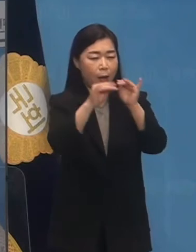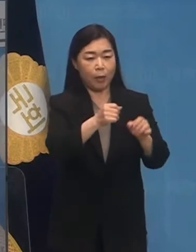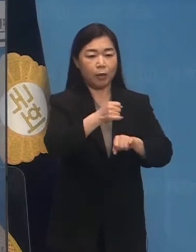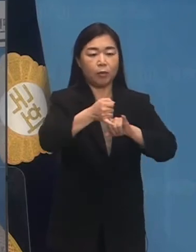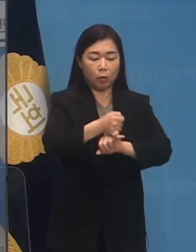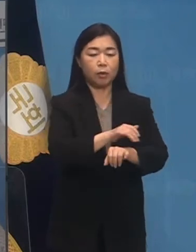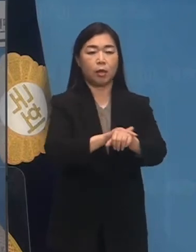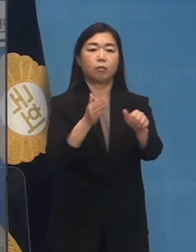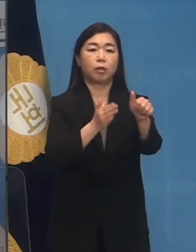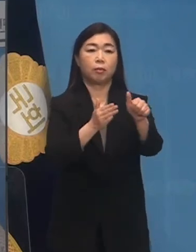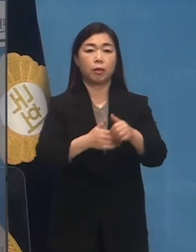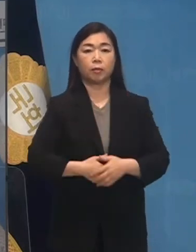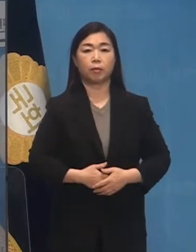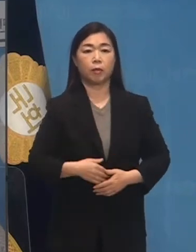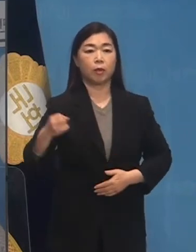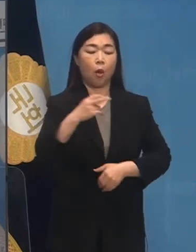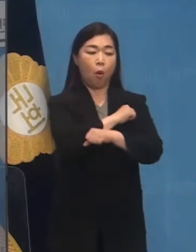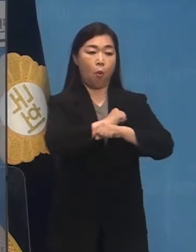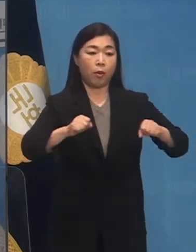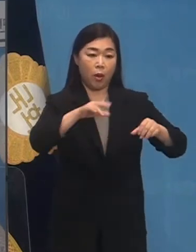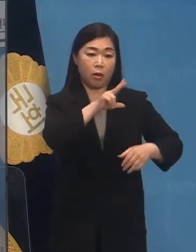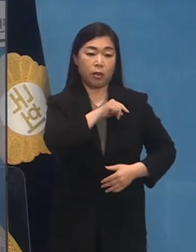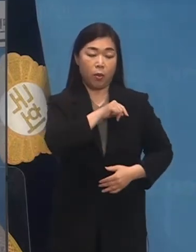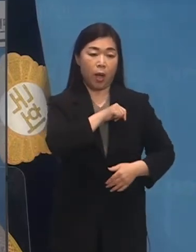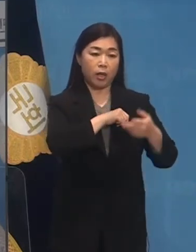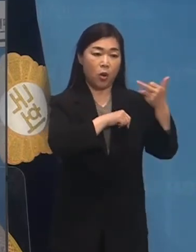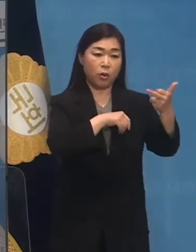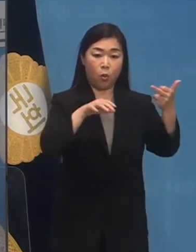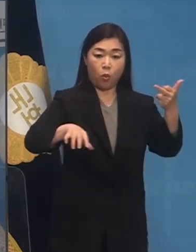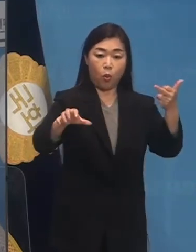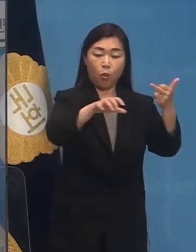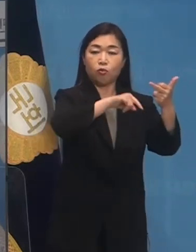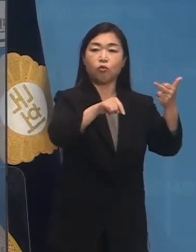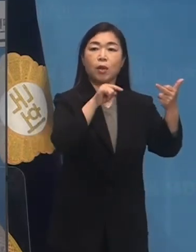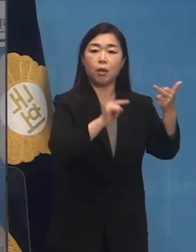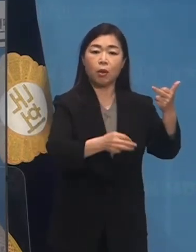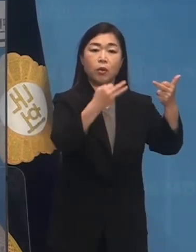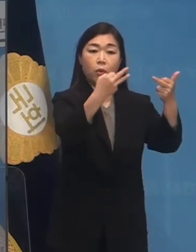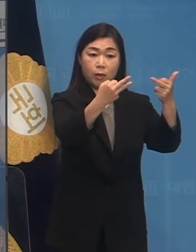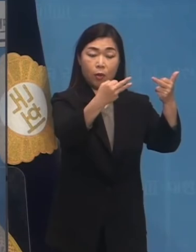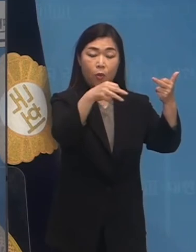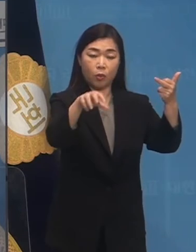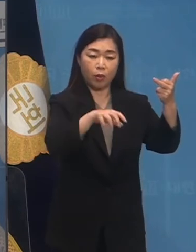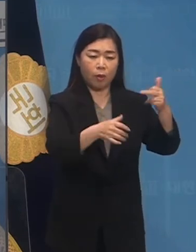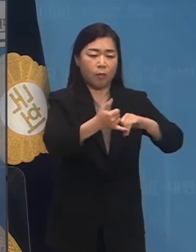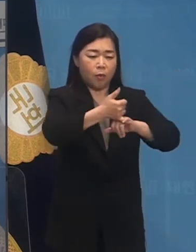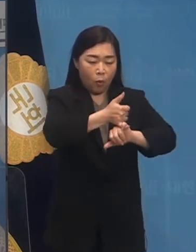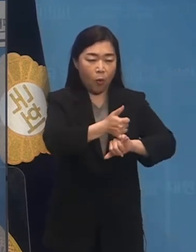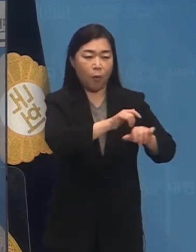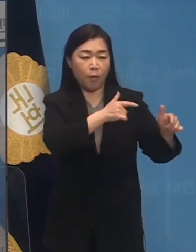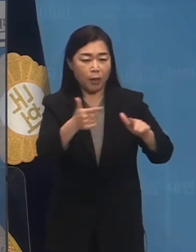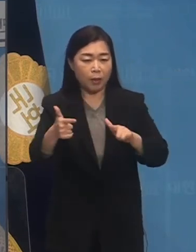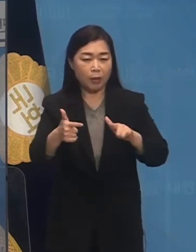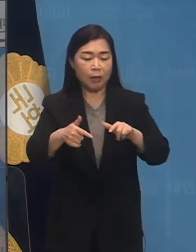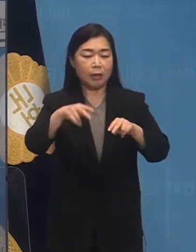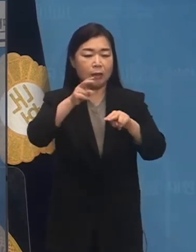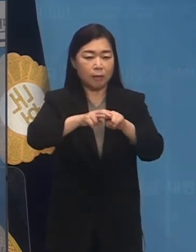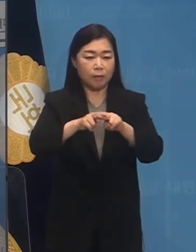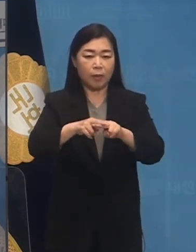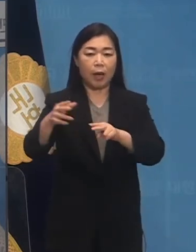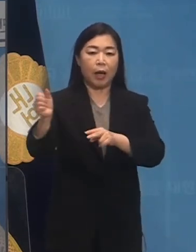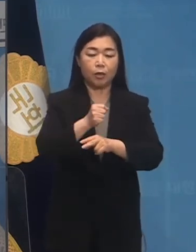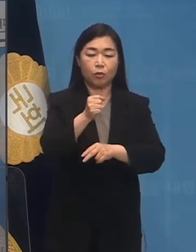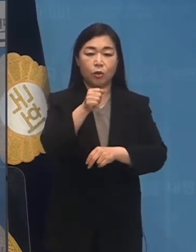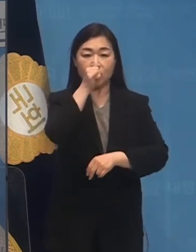또한 광여도의 17곳 중 13곳에서 절대 다수의석을 점하고